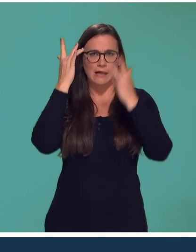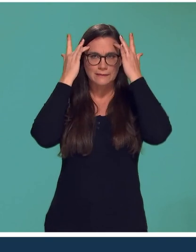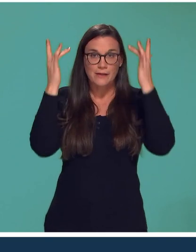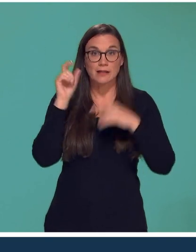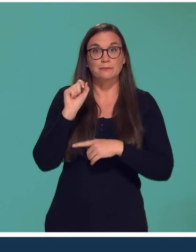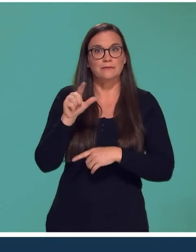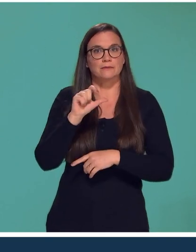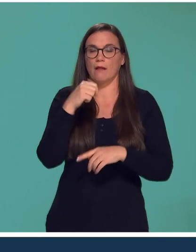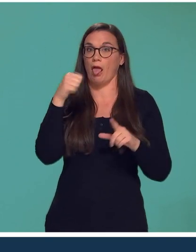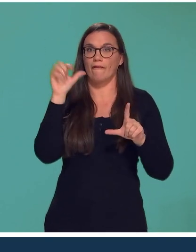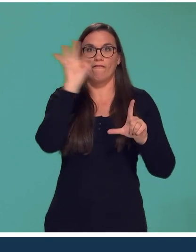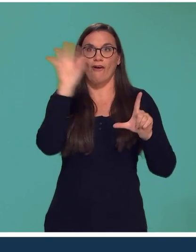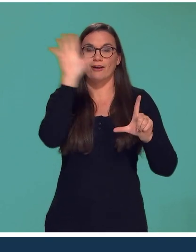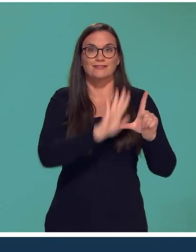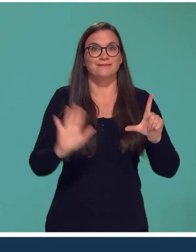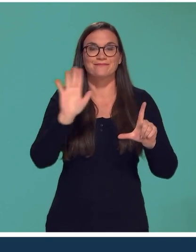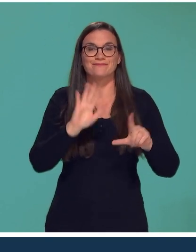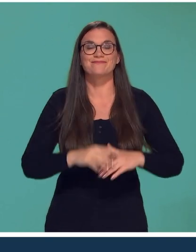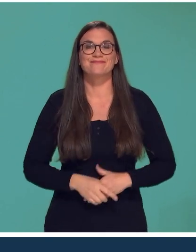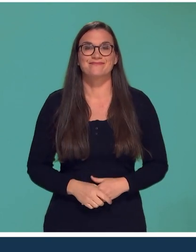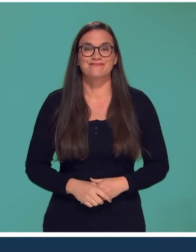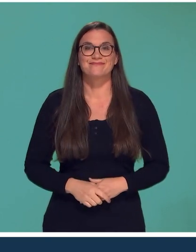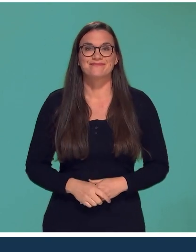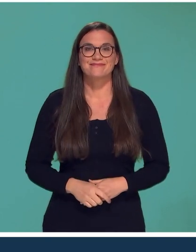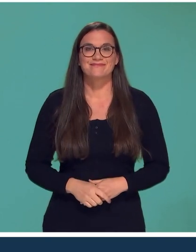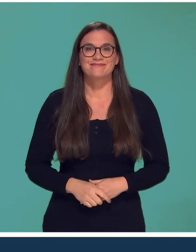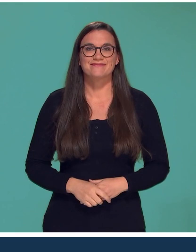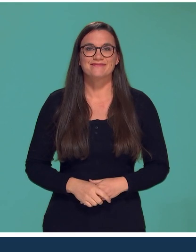menée dans la région de Poitiers reste cependant unique en France.